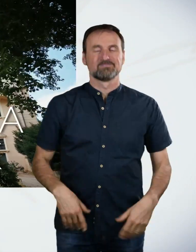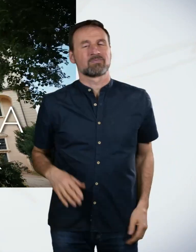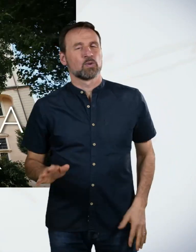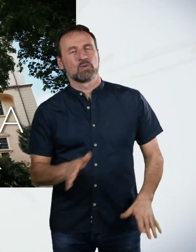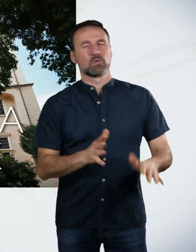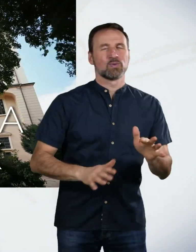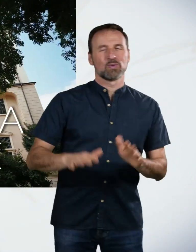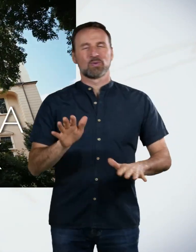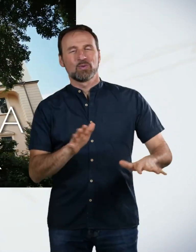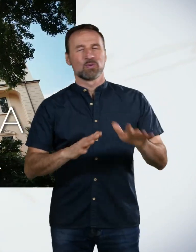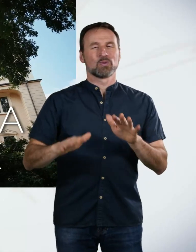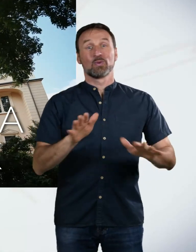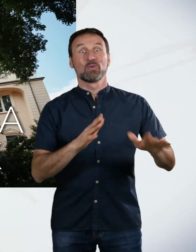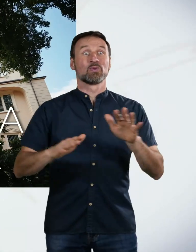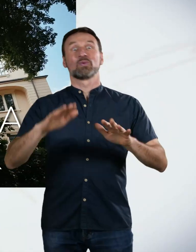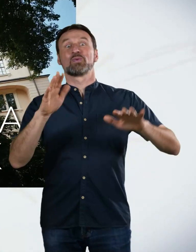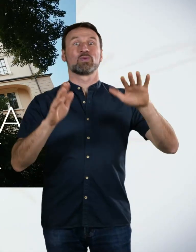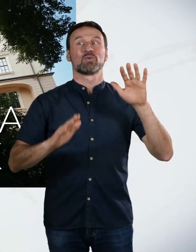Dieser Drehtag war mal wieder herrschaftlich.